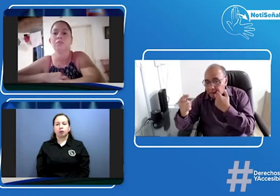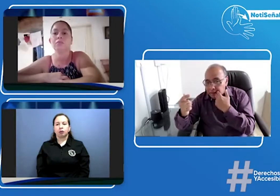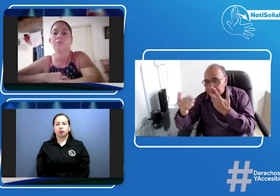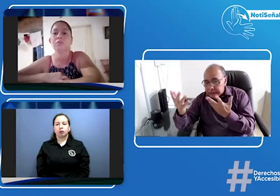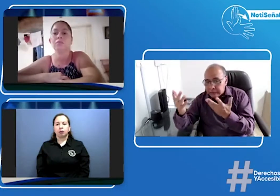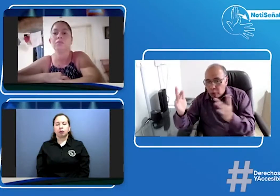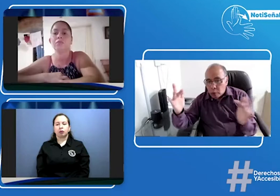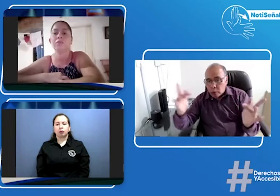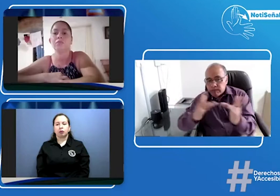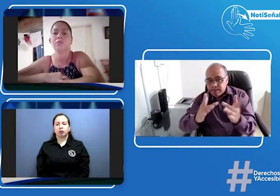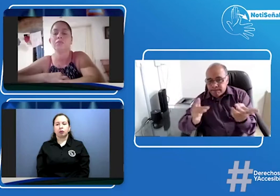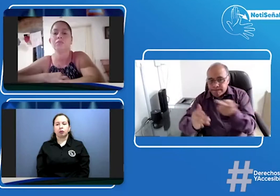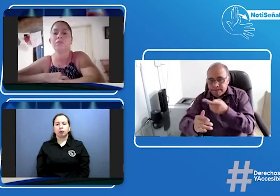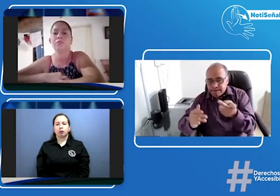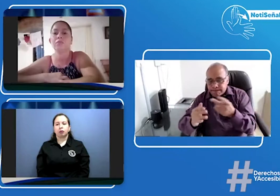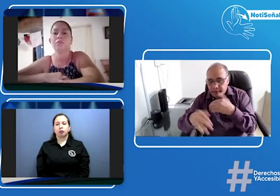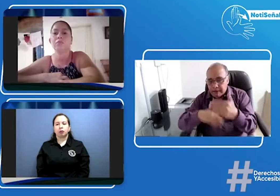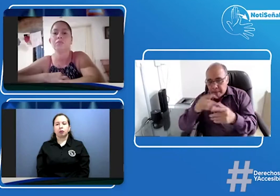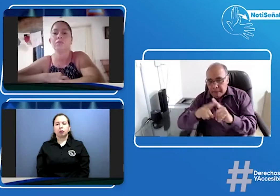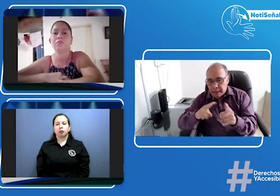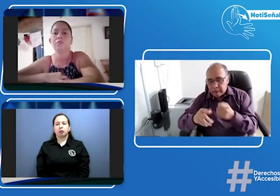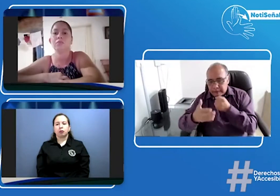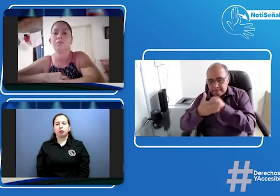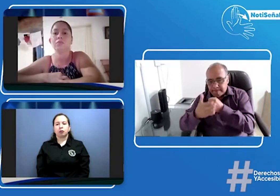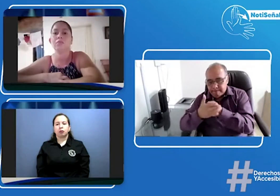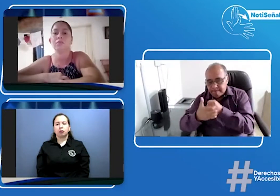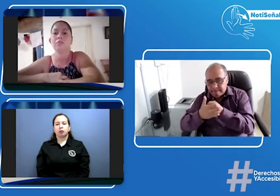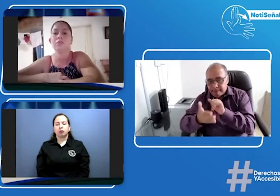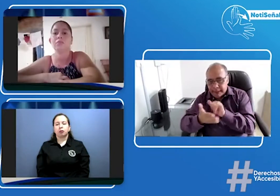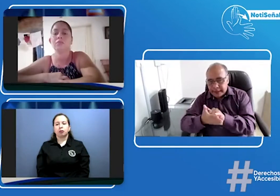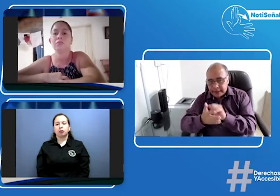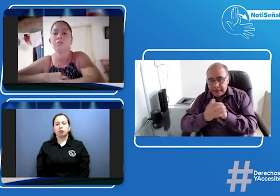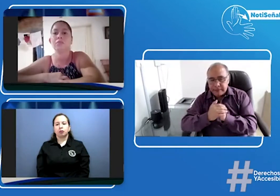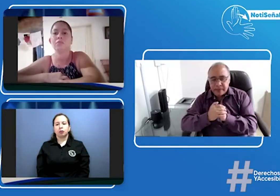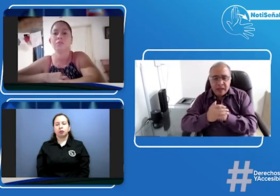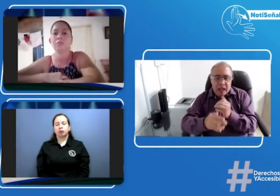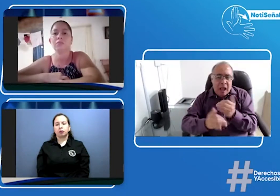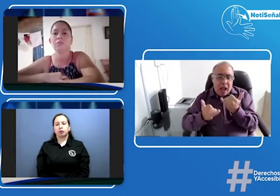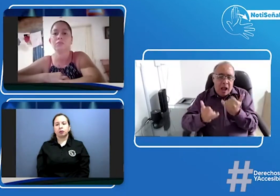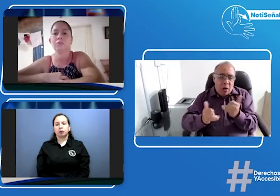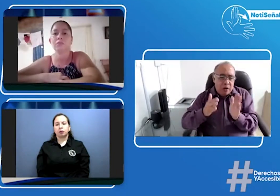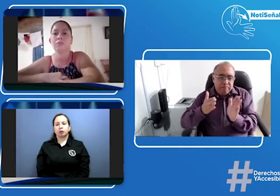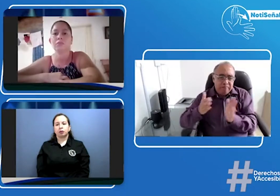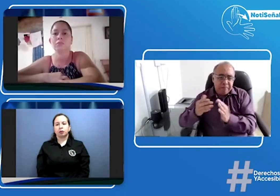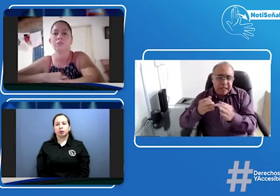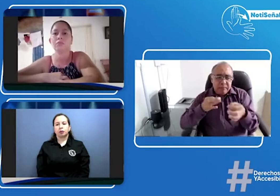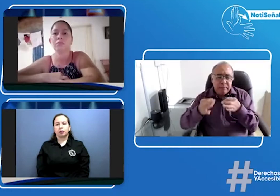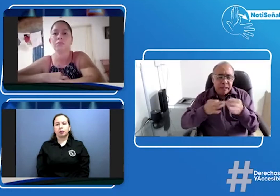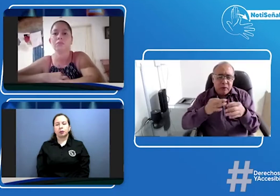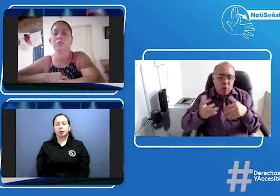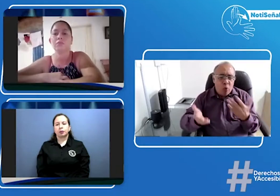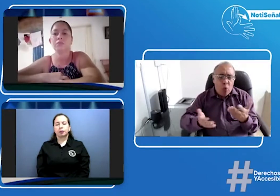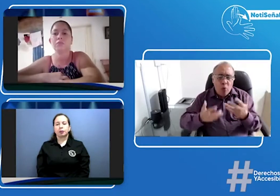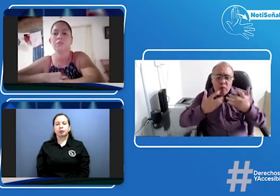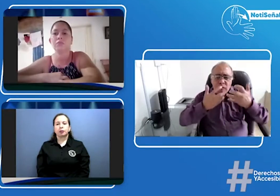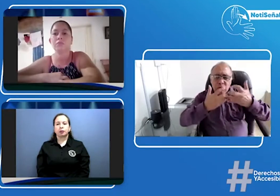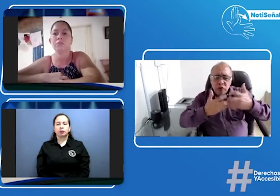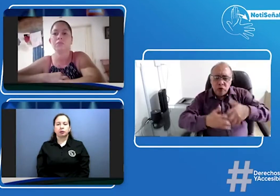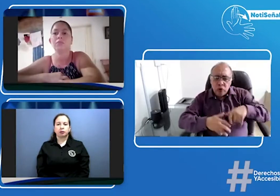Ministerio de Educación a ver si nos puede ayudar y contactar las dos partes para que se pueda gestionar esto ahora me